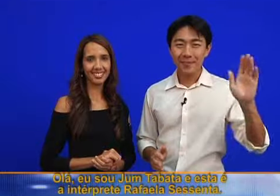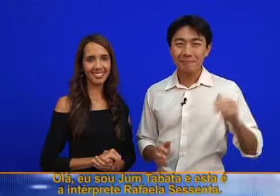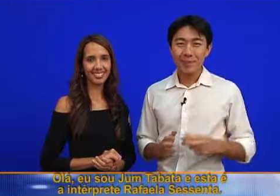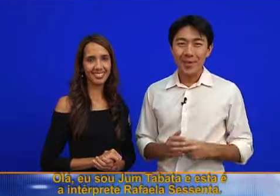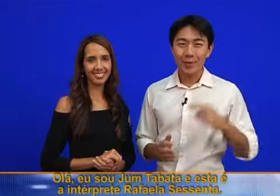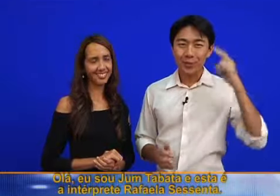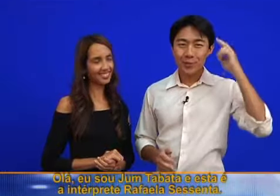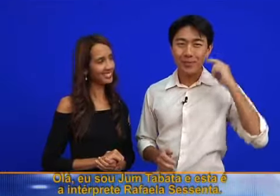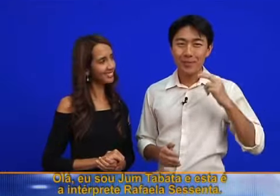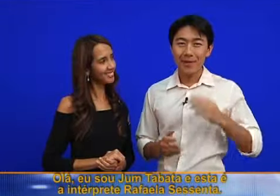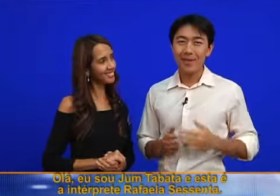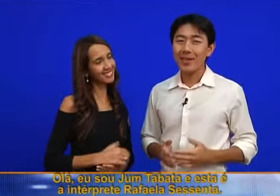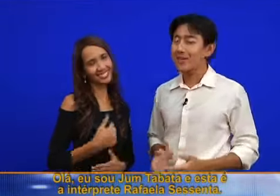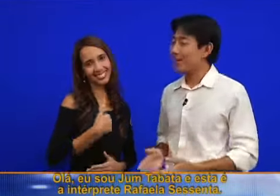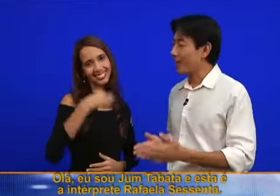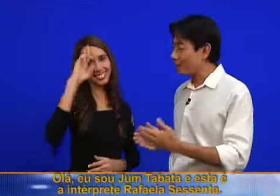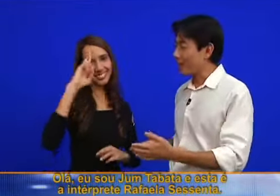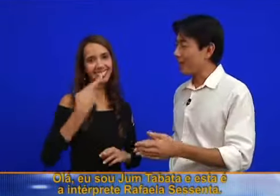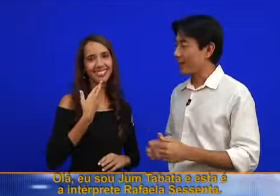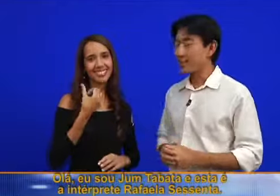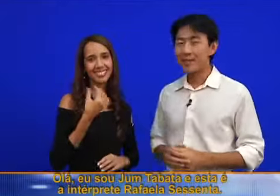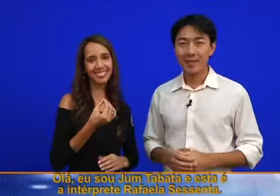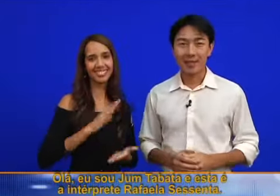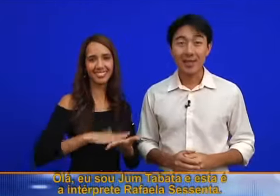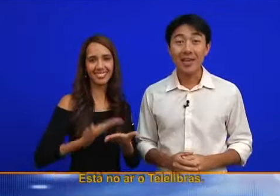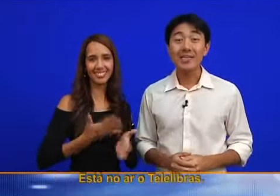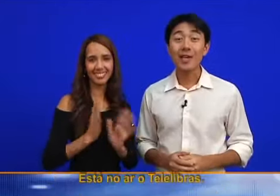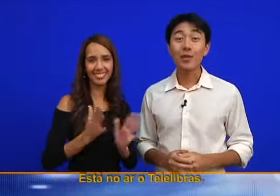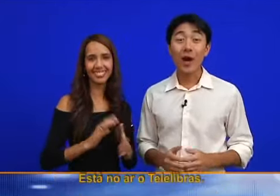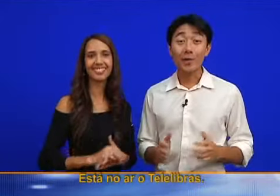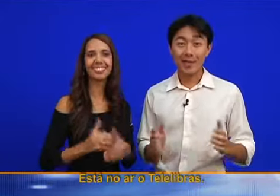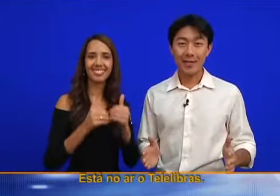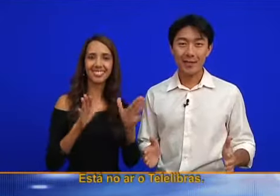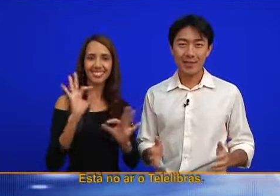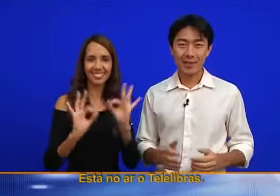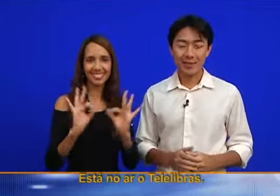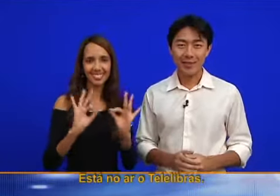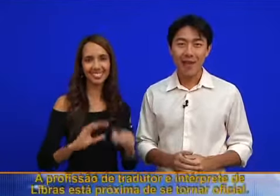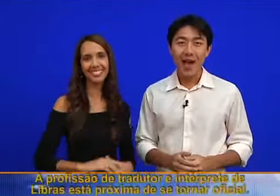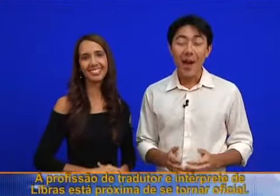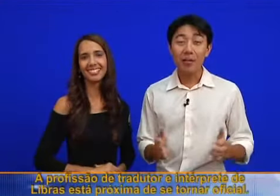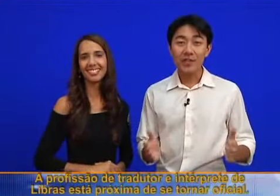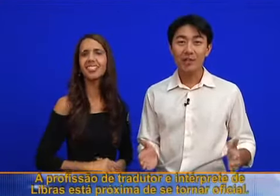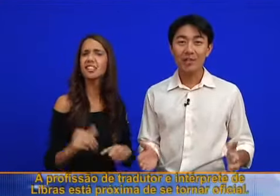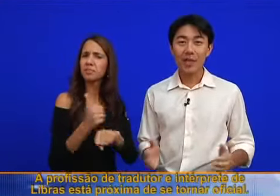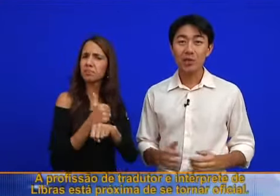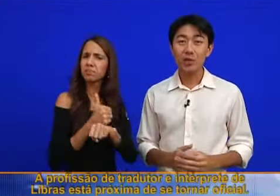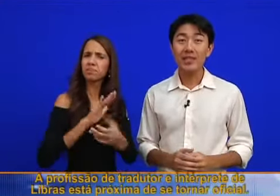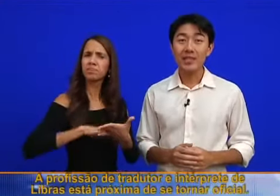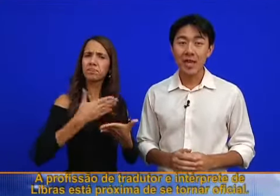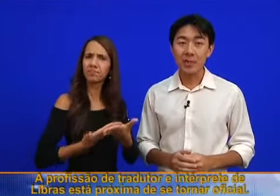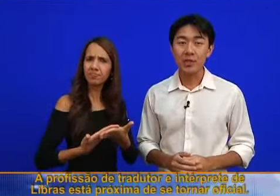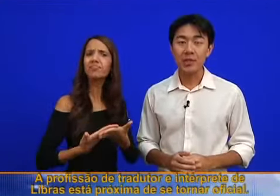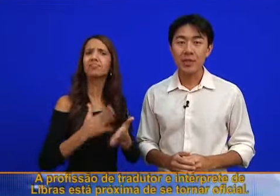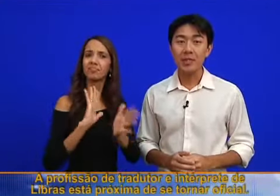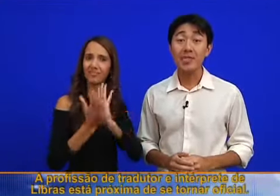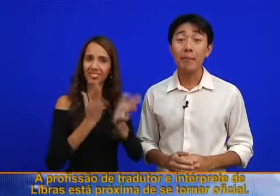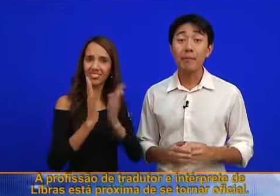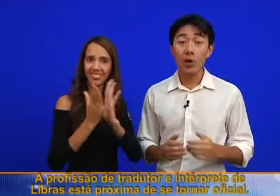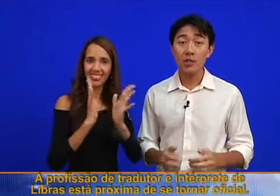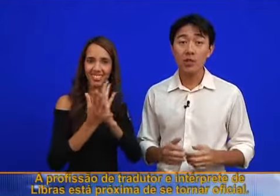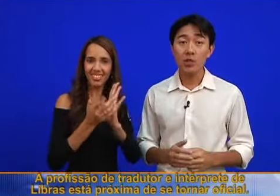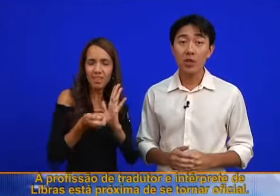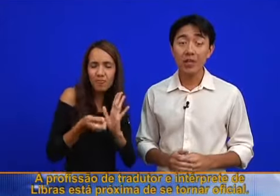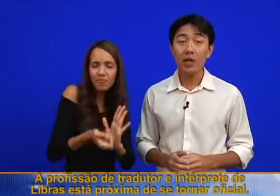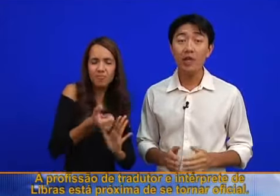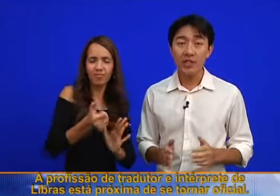Olá, eu sou Junta Bata e esta é a intérprete Rafaela Sessenta. Está no ar o Telelibras. A profissão de tradutor e intérprete de Libras